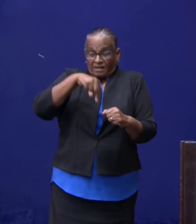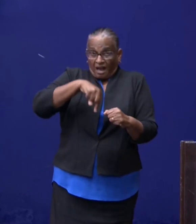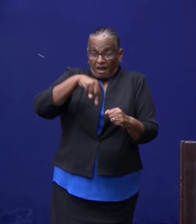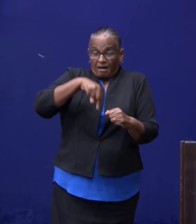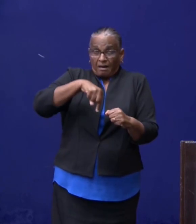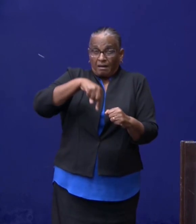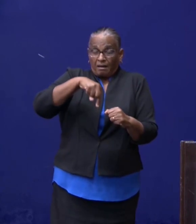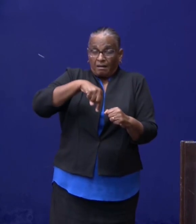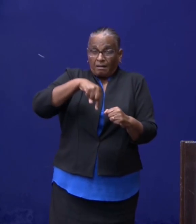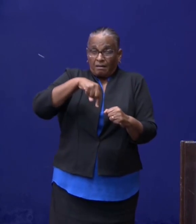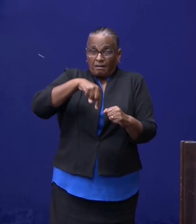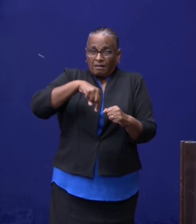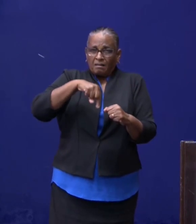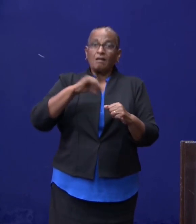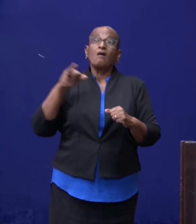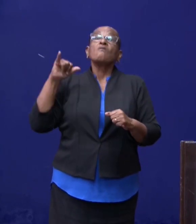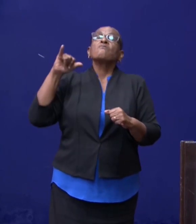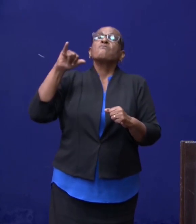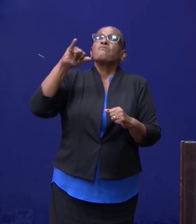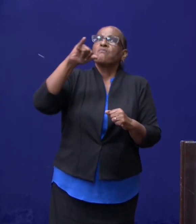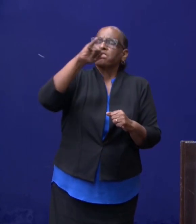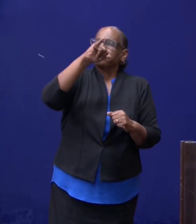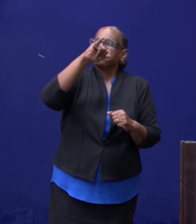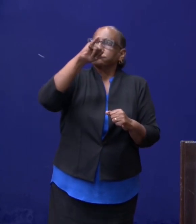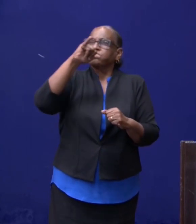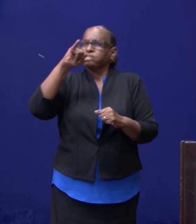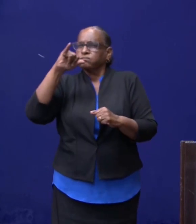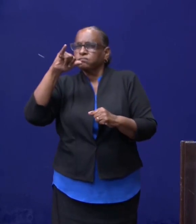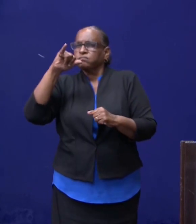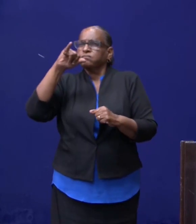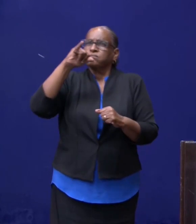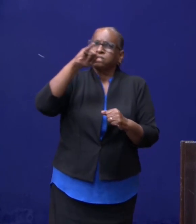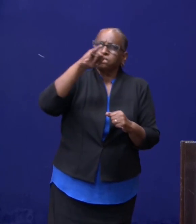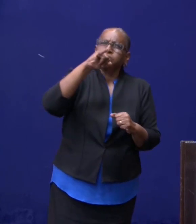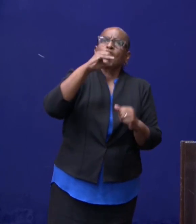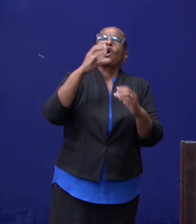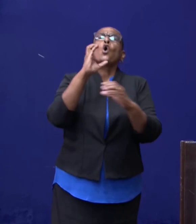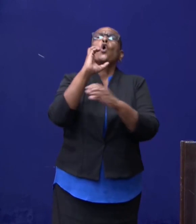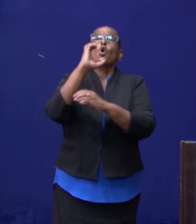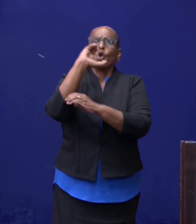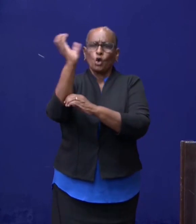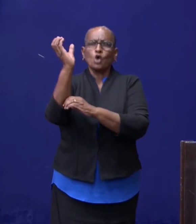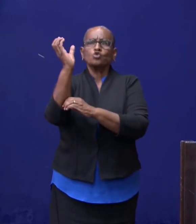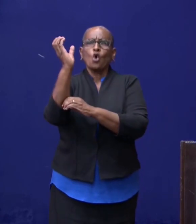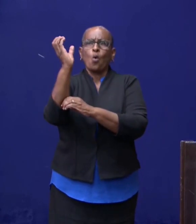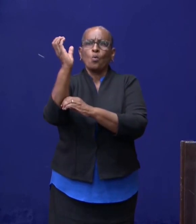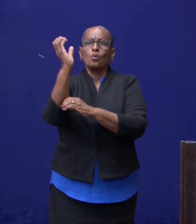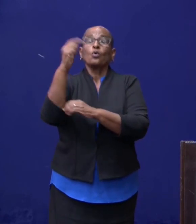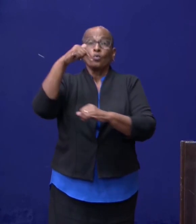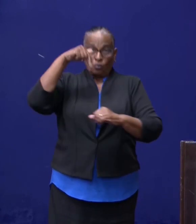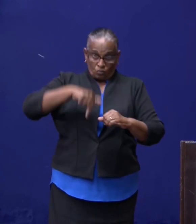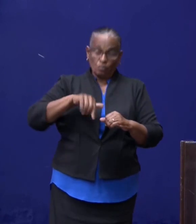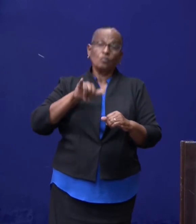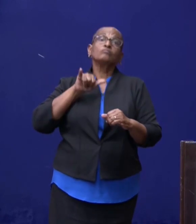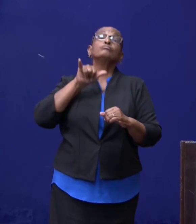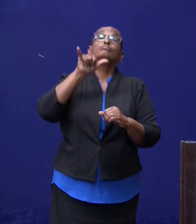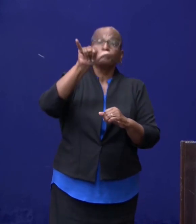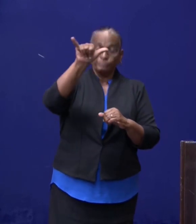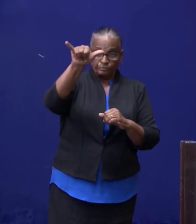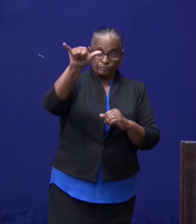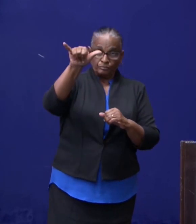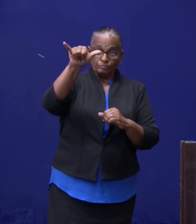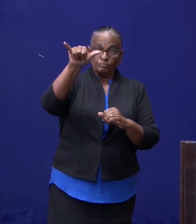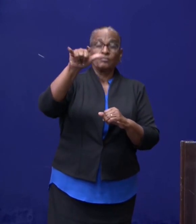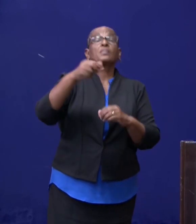die vlucht naar Curaçao uitgevoerd wordt, waarbij